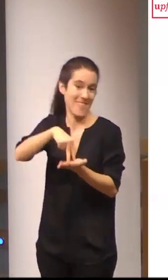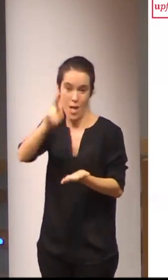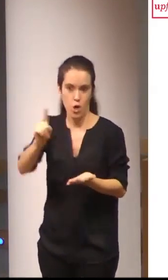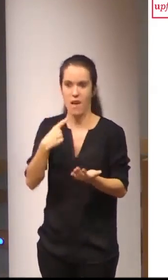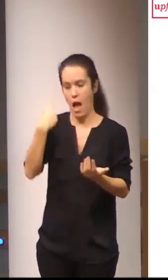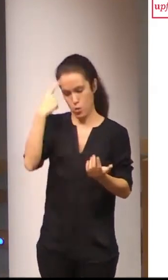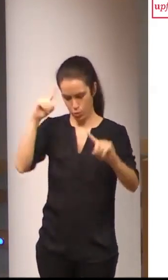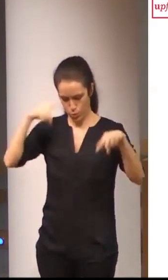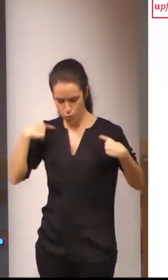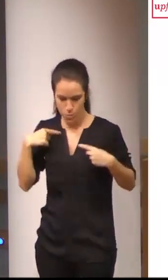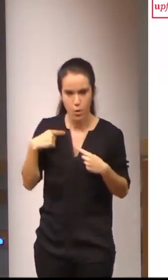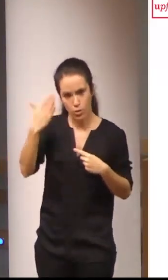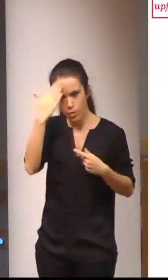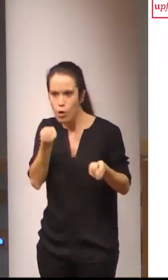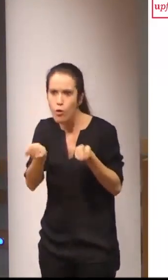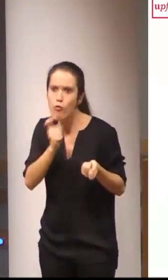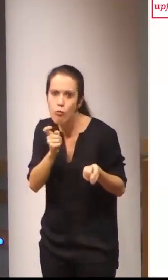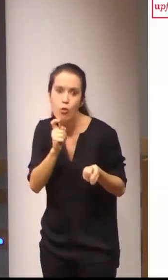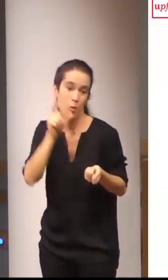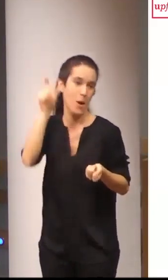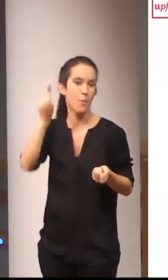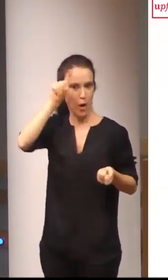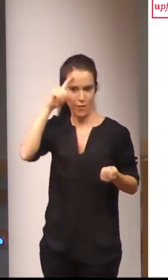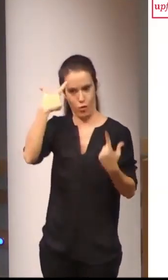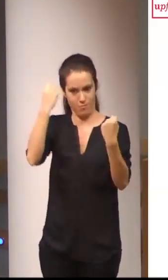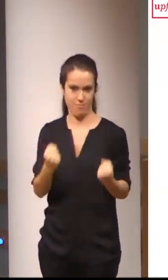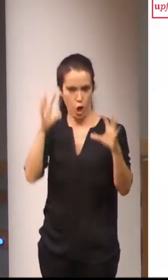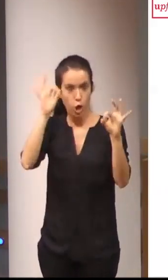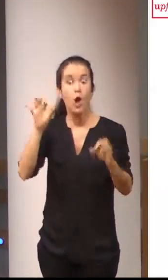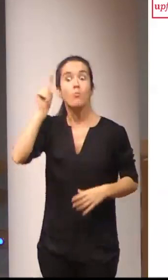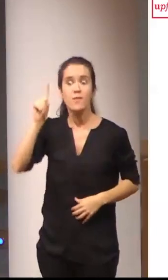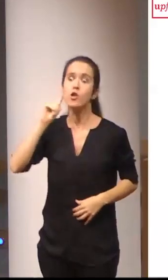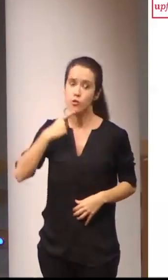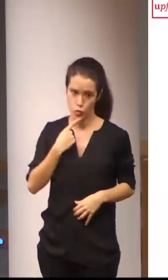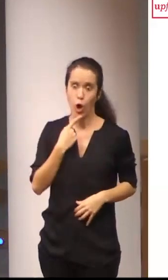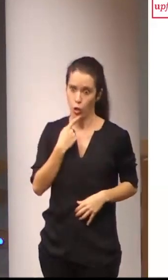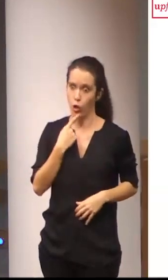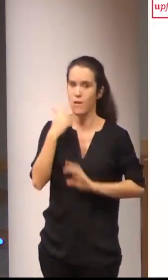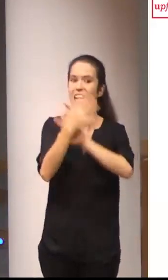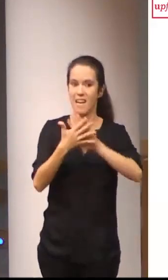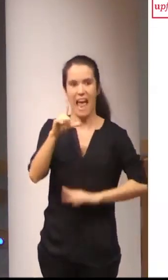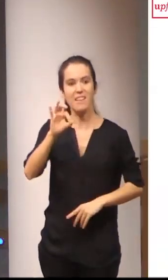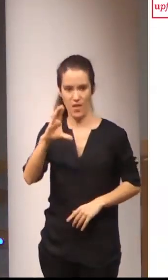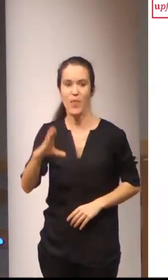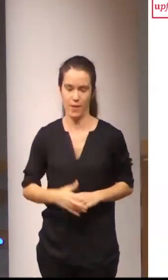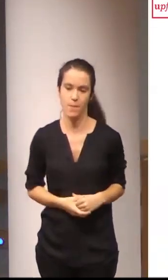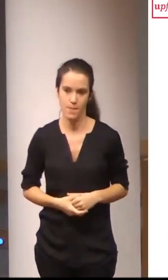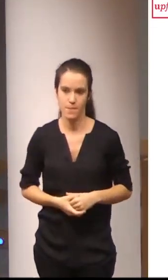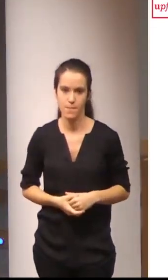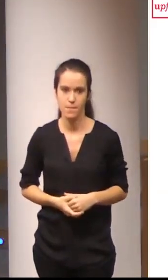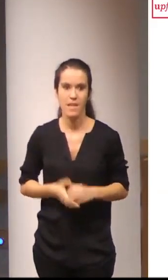el estudiante que la que se realiza por parte de profesores profesores sordos y de lengua de signos catalana es decir